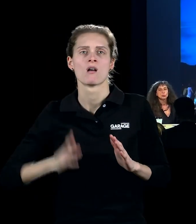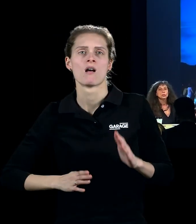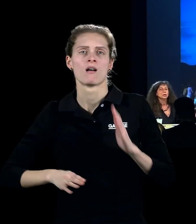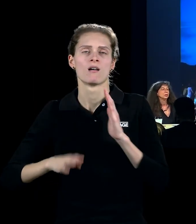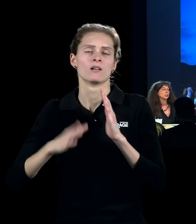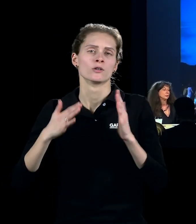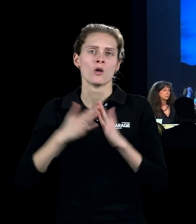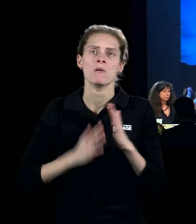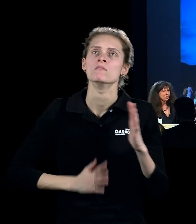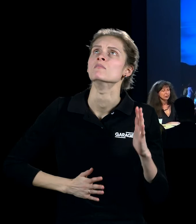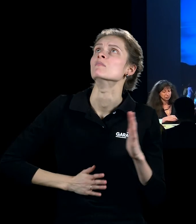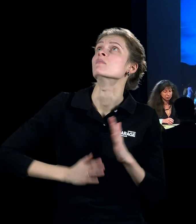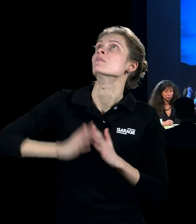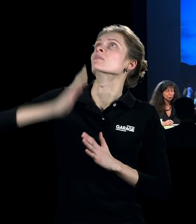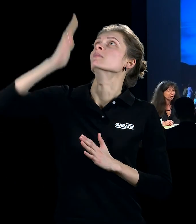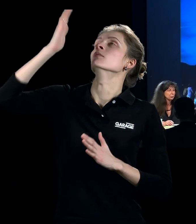надувных,